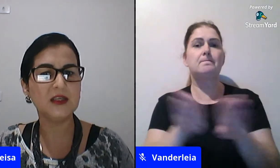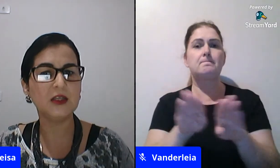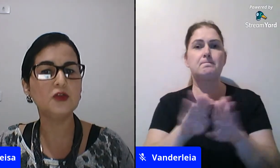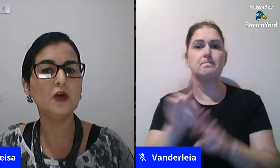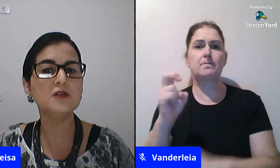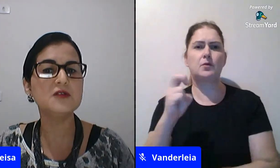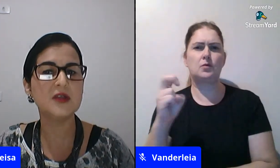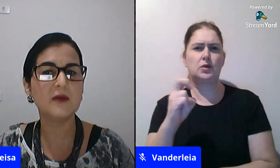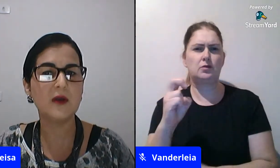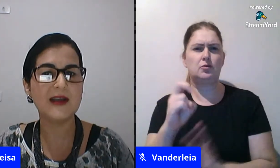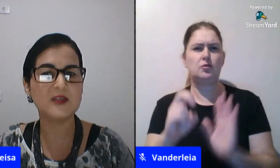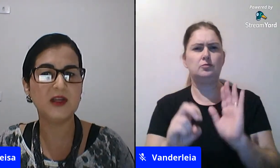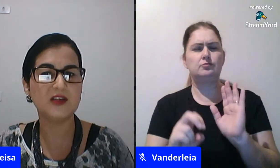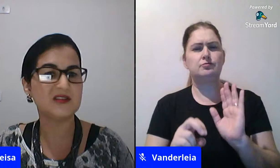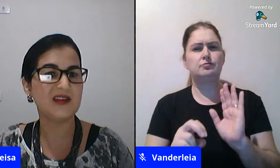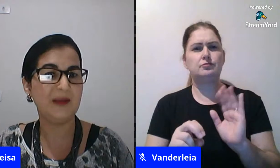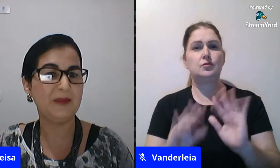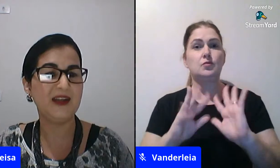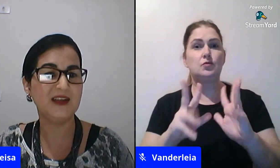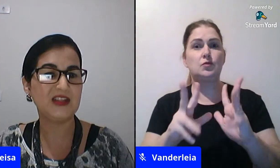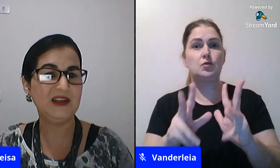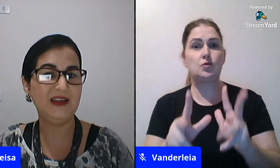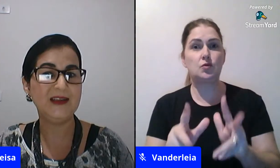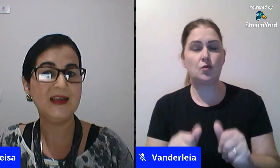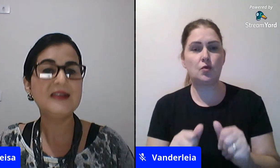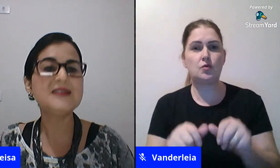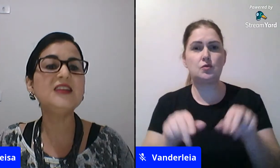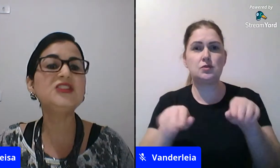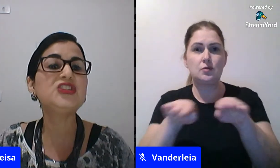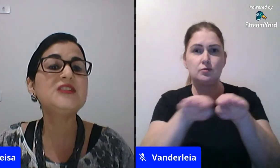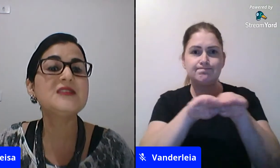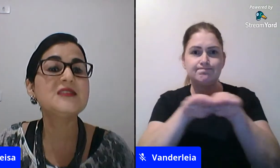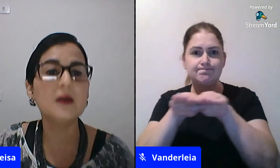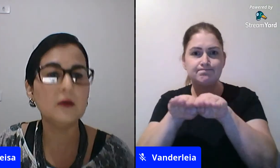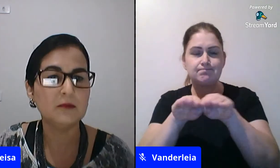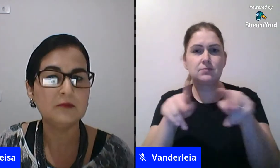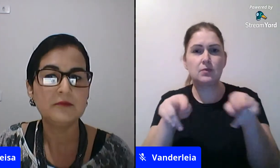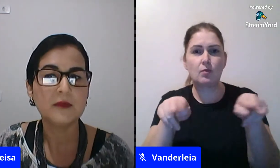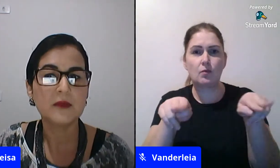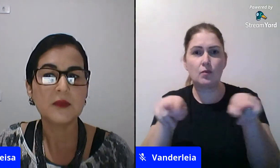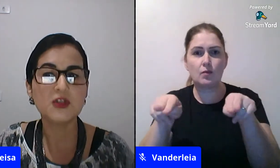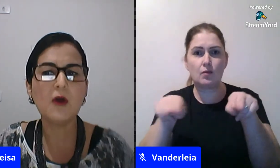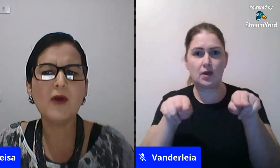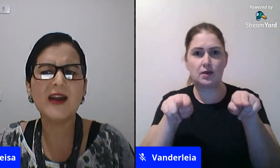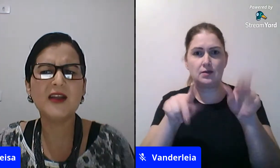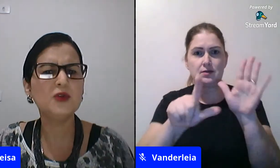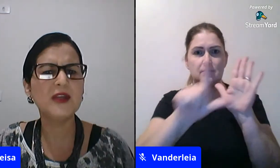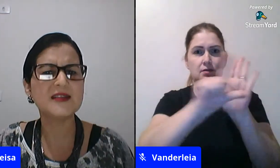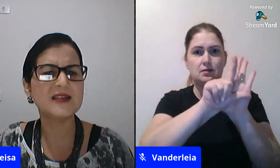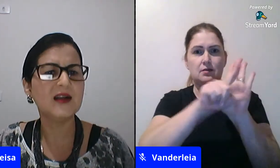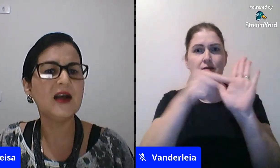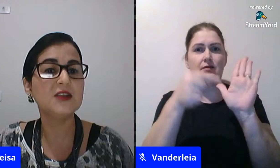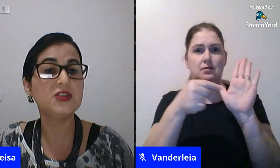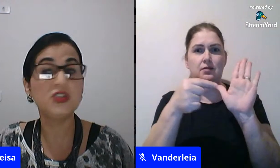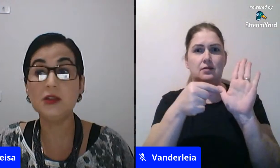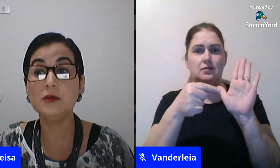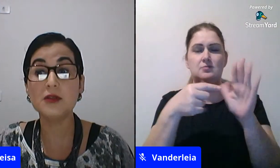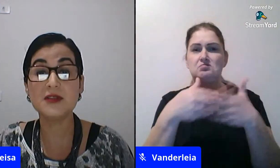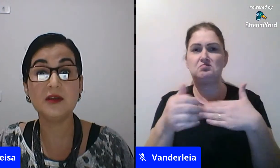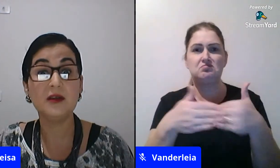diz assim, que todos são iguais perante a lei, sem distinção de qualquer natureza,